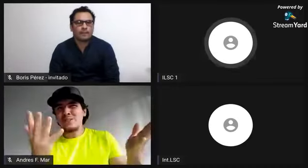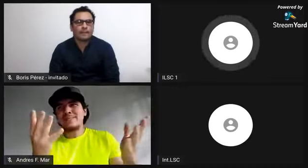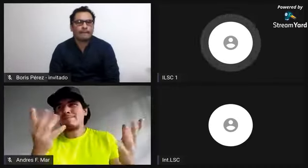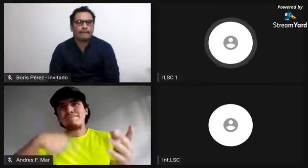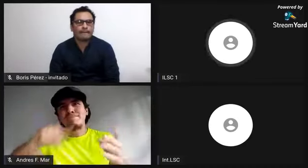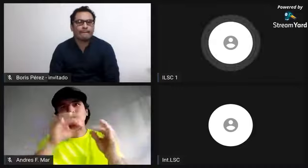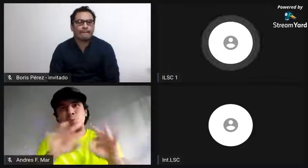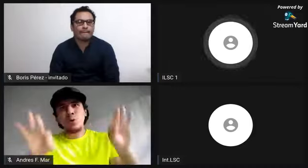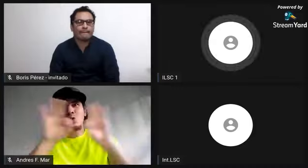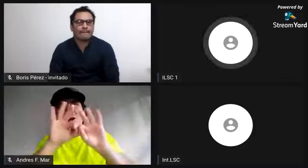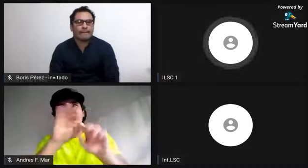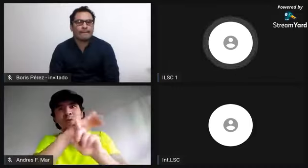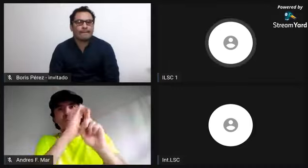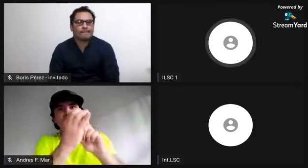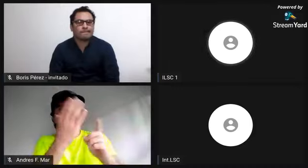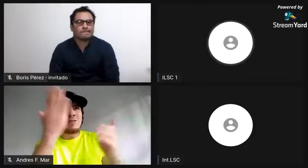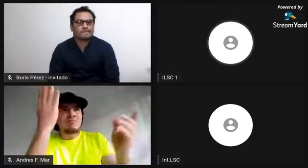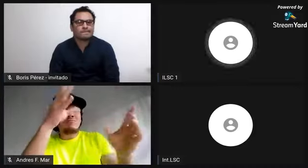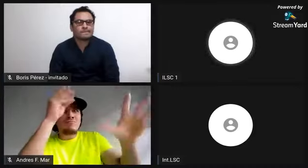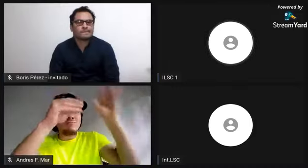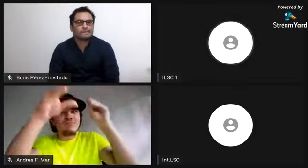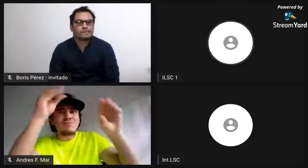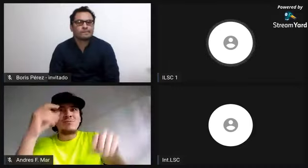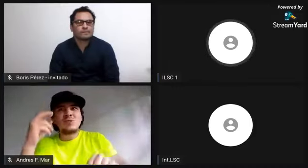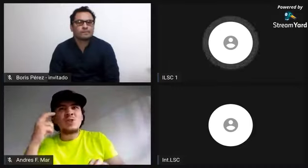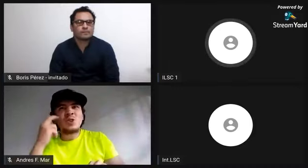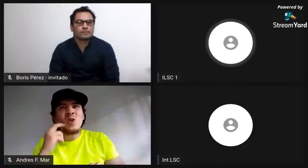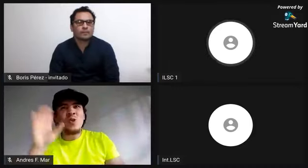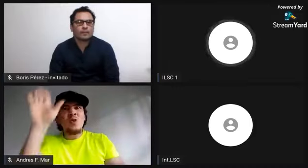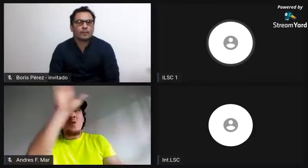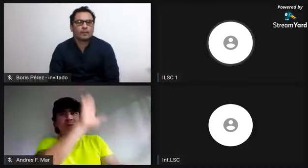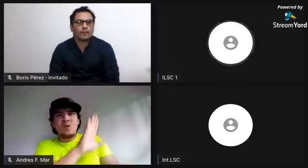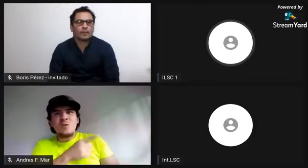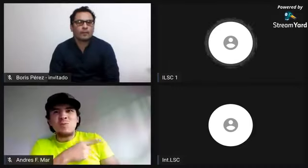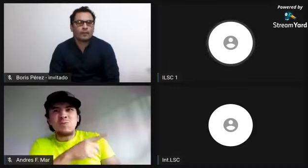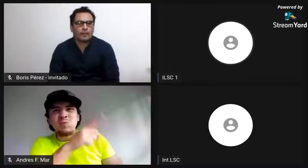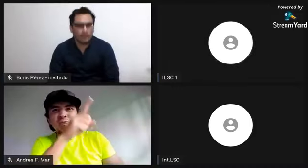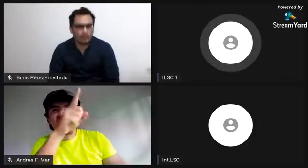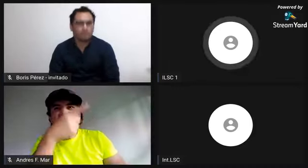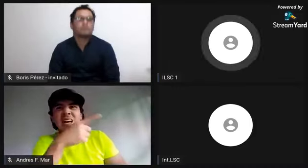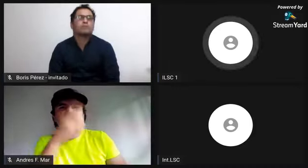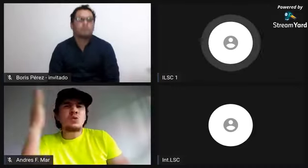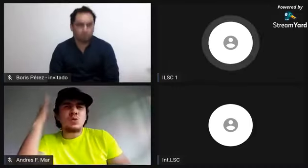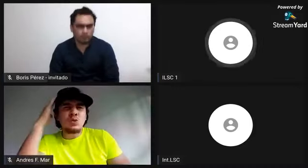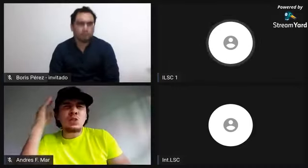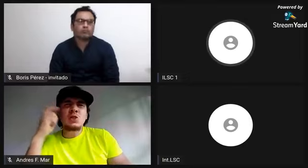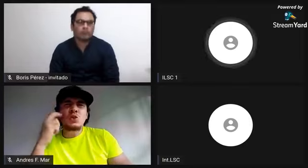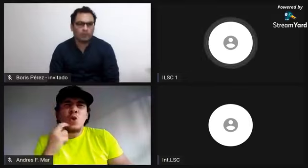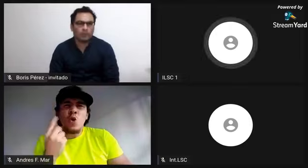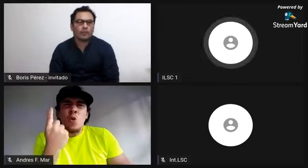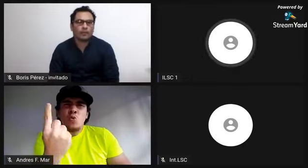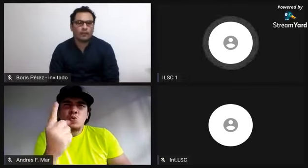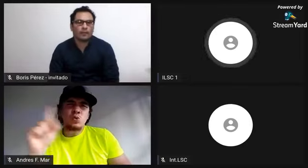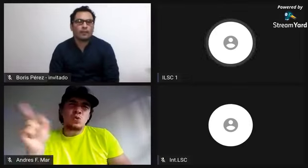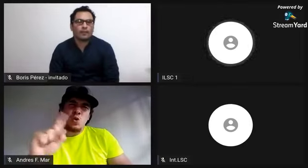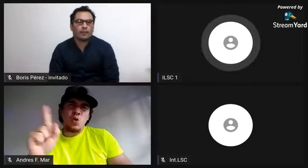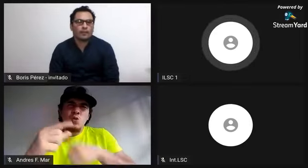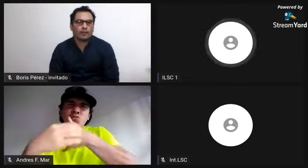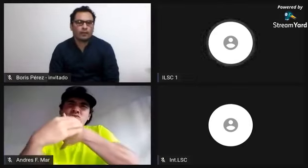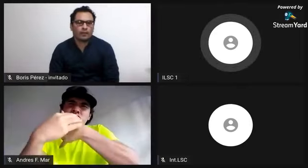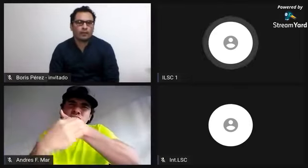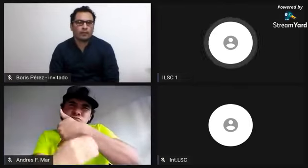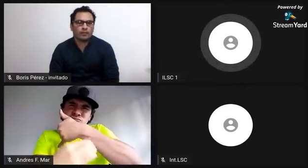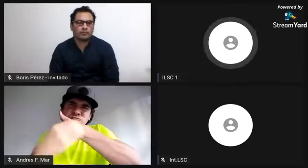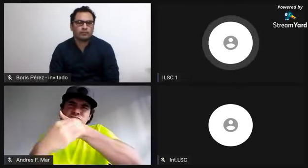esa zona del país. Hay muchas cosas que están sucediendo políticamente con ese país y sí sería interesante que nos